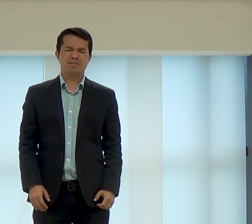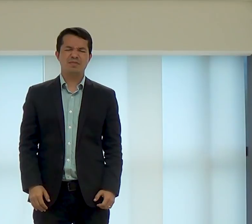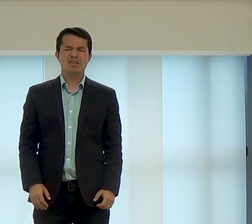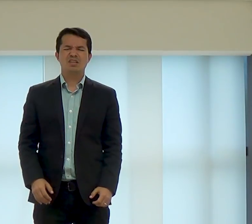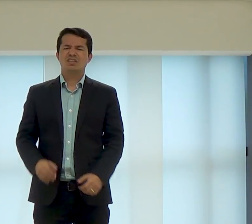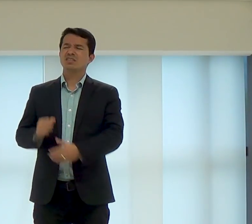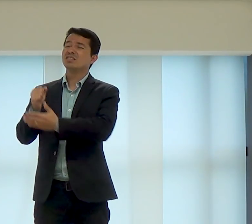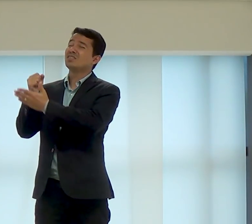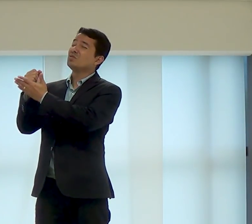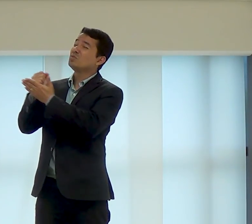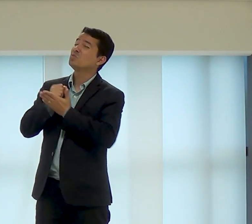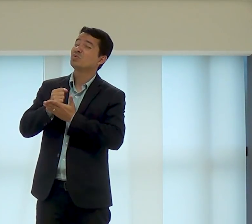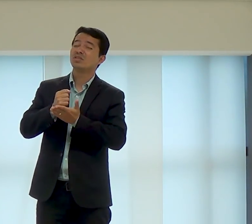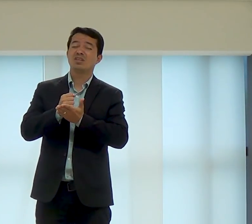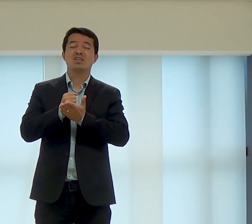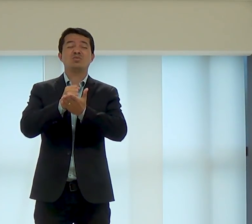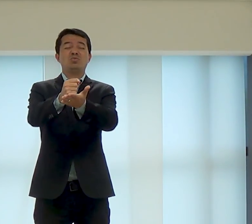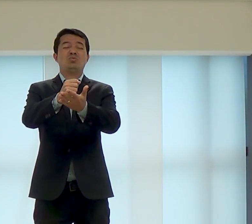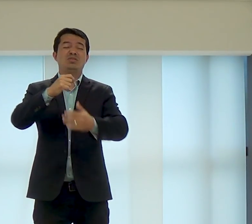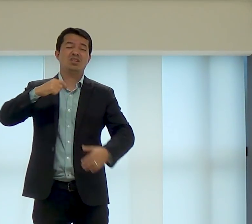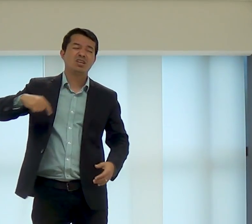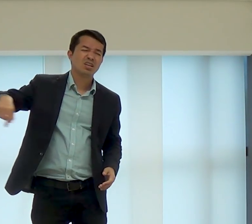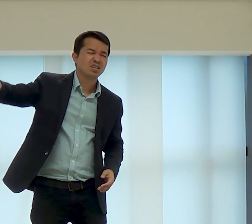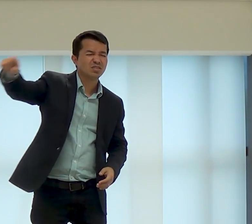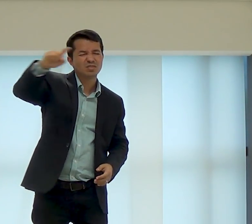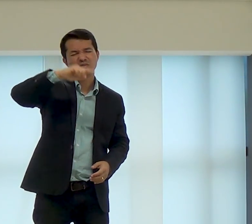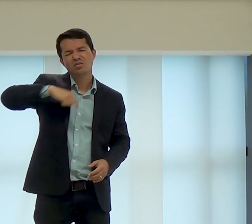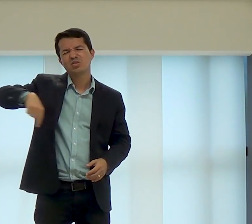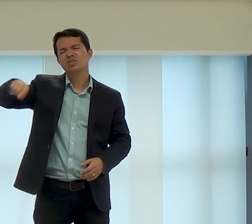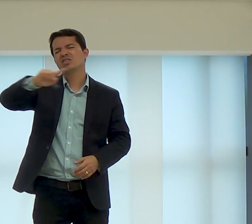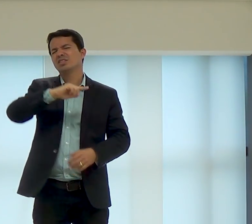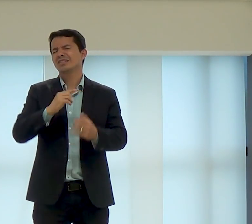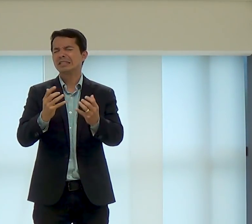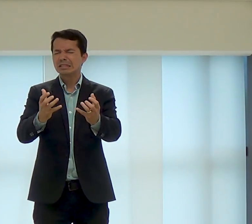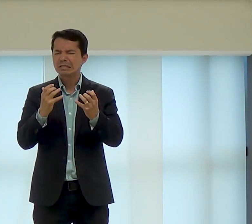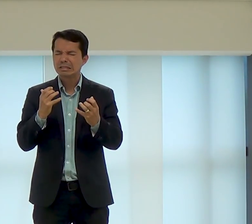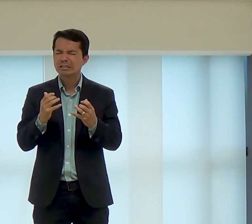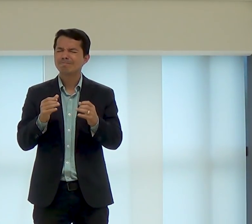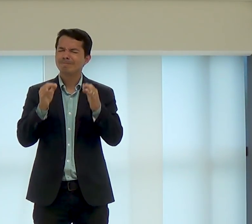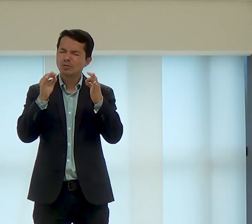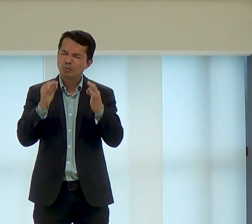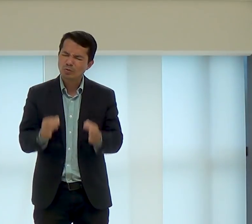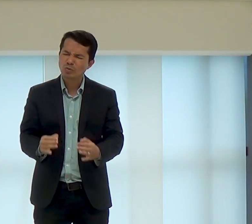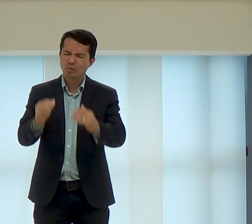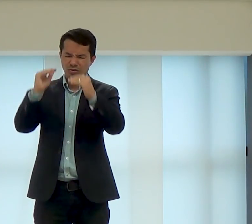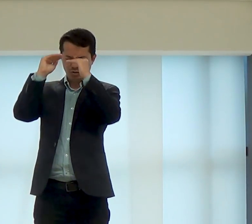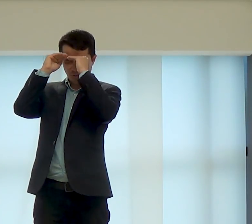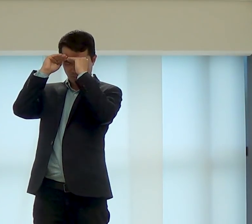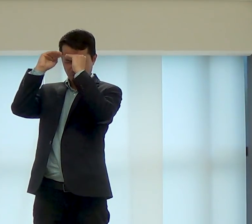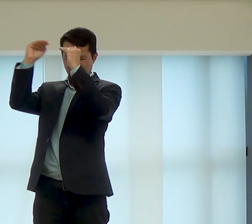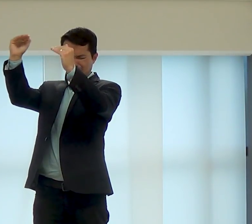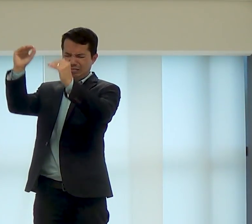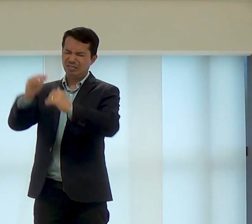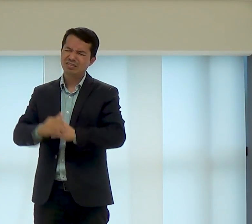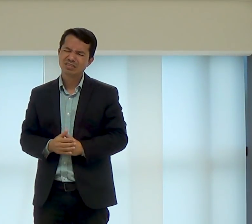corretos, justos diante do Senhor, por isso ajuda cada um de nós, Pai, nós queremos ser